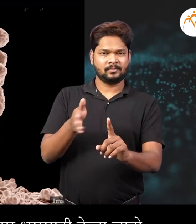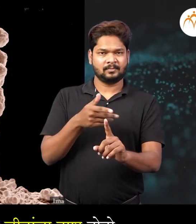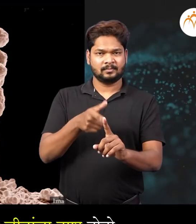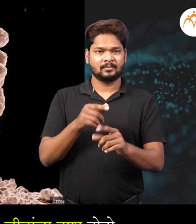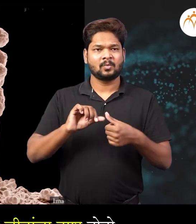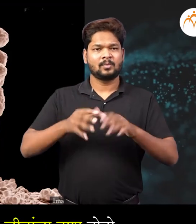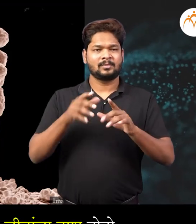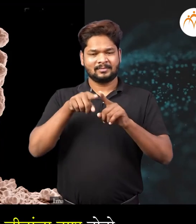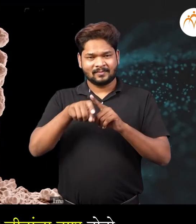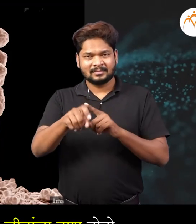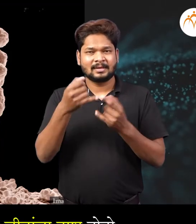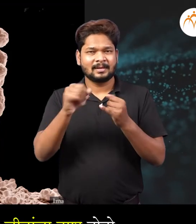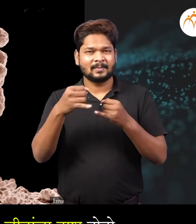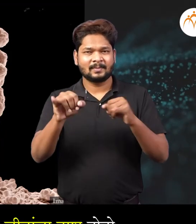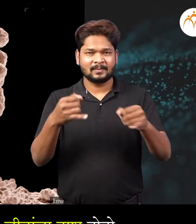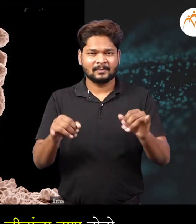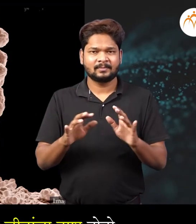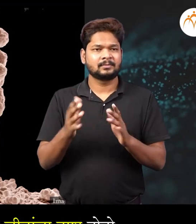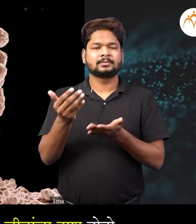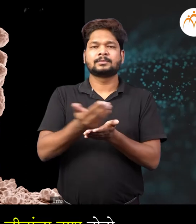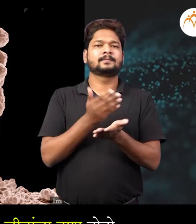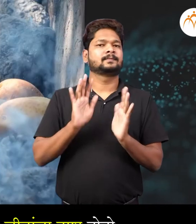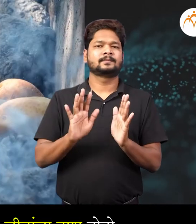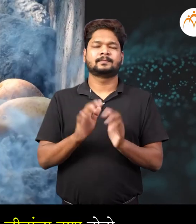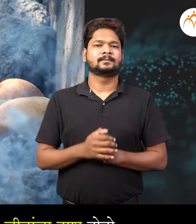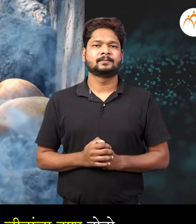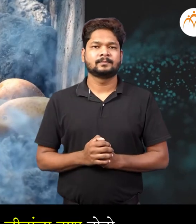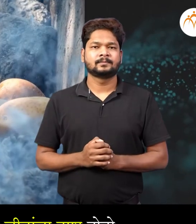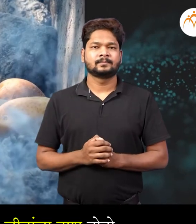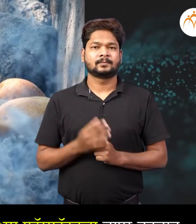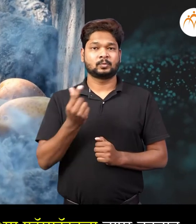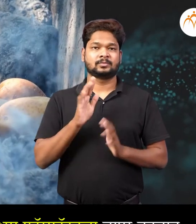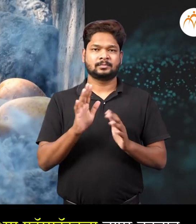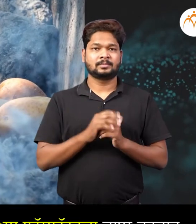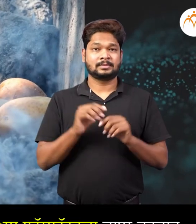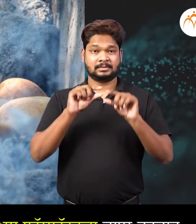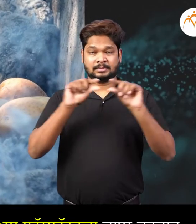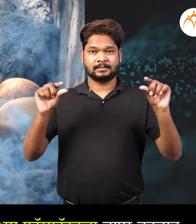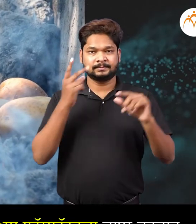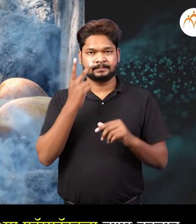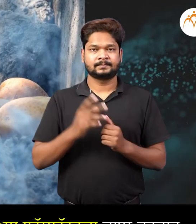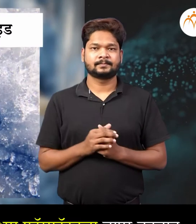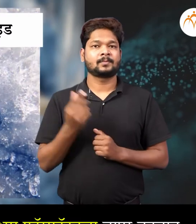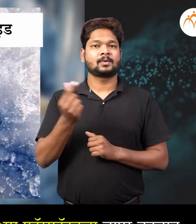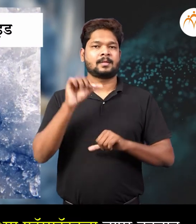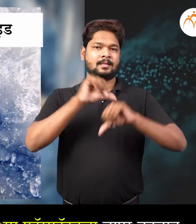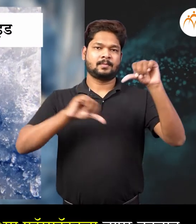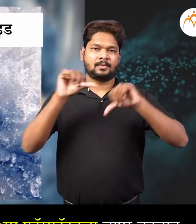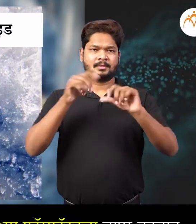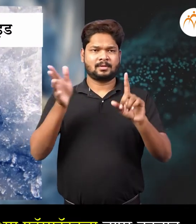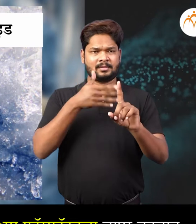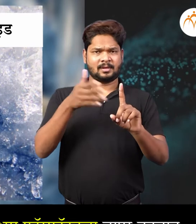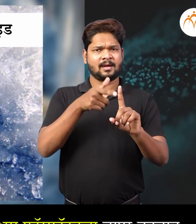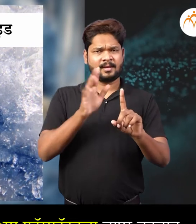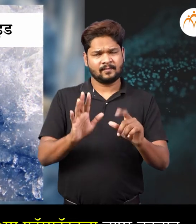धुरा मुडे अन्ना तिल सूक्ष्म जिवान चा नाश होतो काही वेड़ा धुरी करणात, अल्यूमिनियम